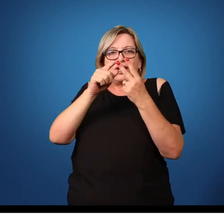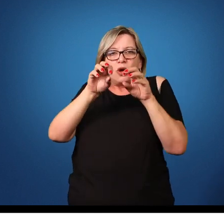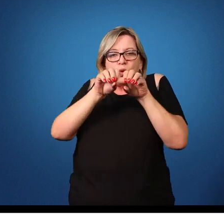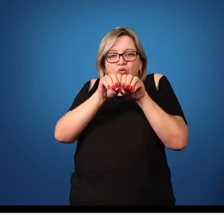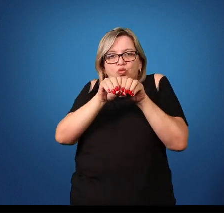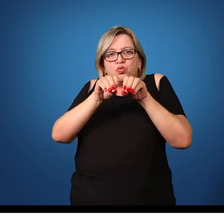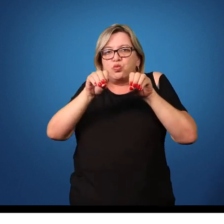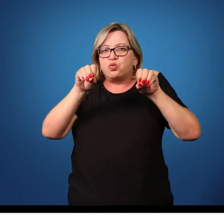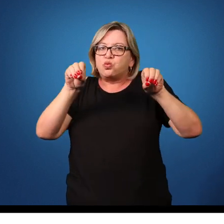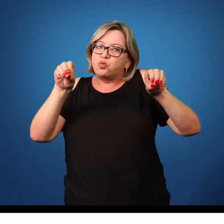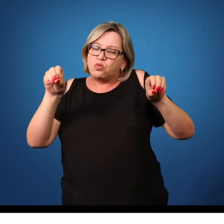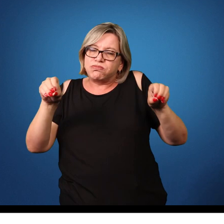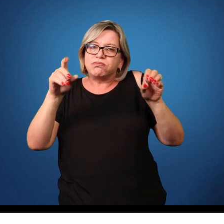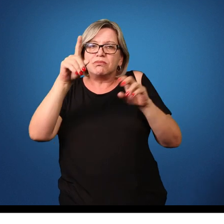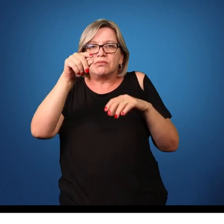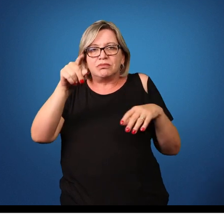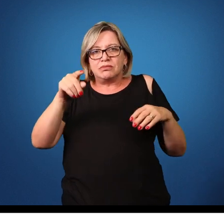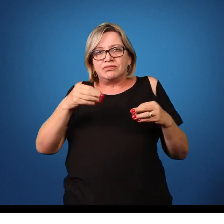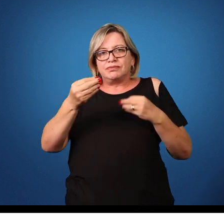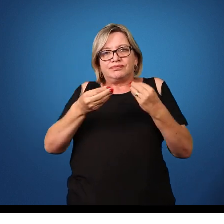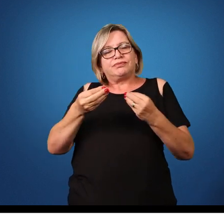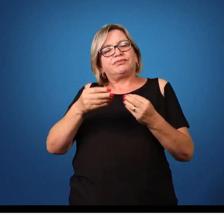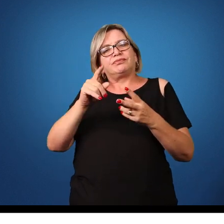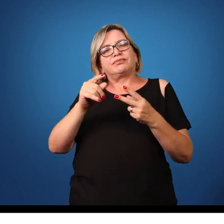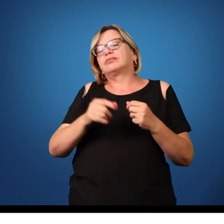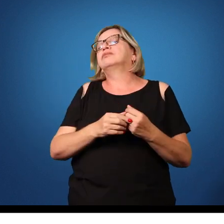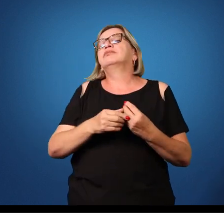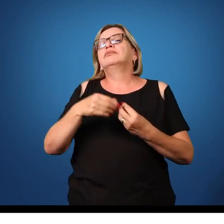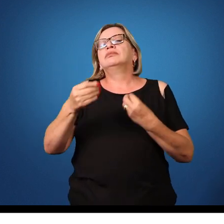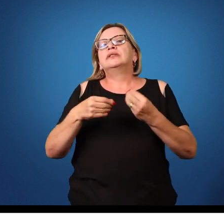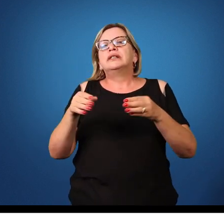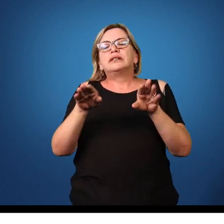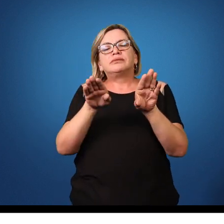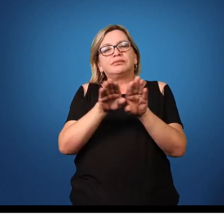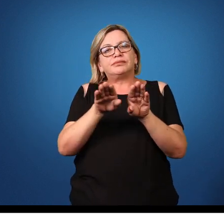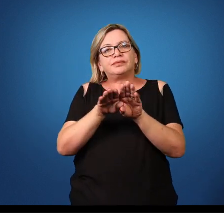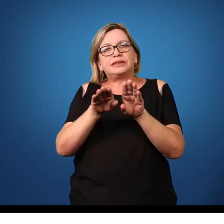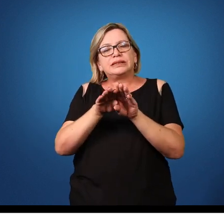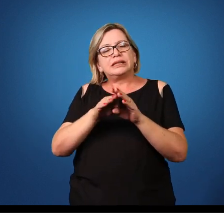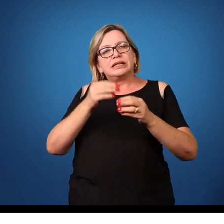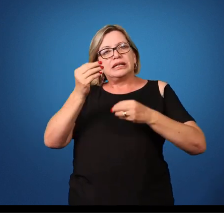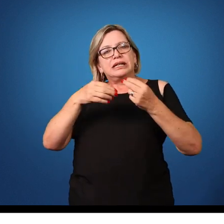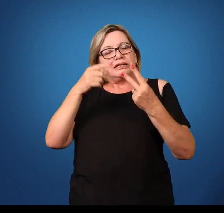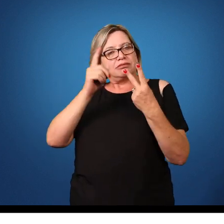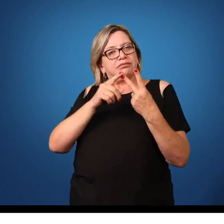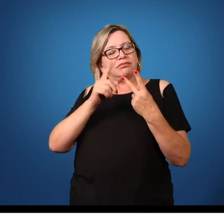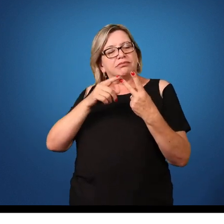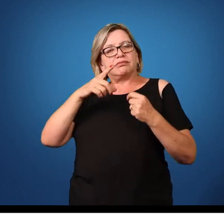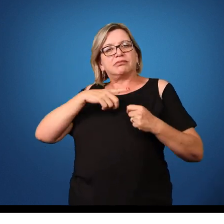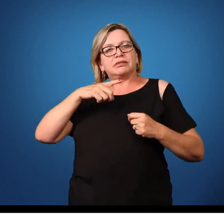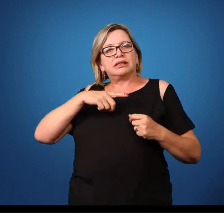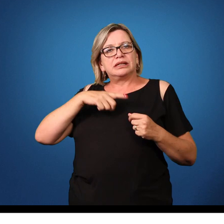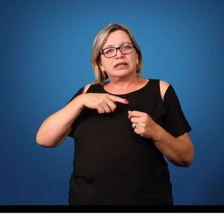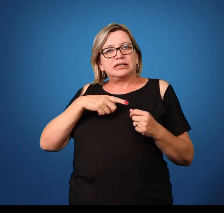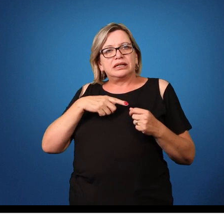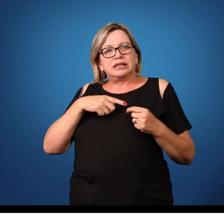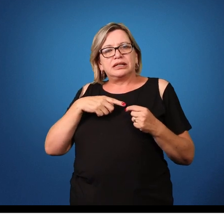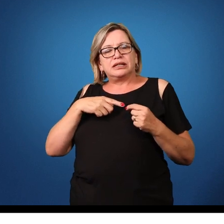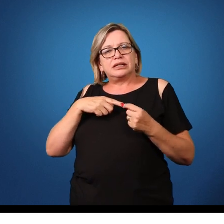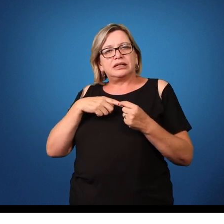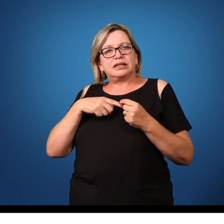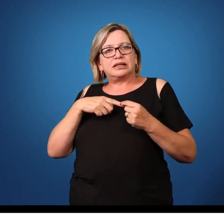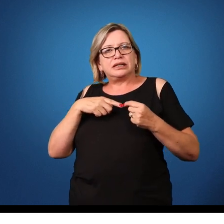Já no caso dos nematóides, eles são vermes cilíndricos. Além disso, os nematóides, eles têm uma amplitude